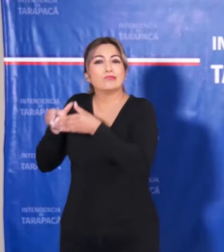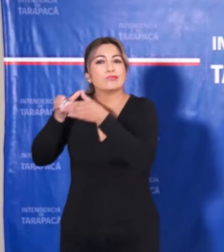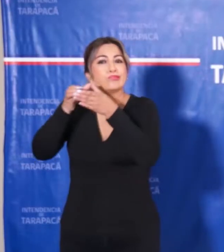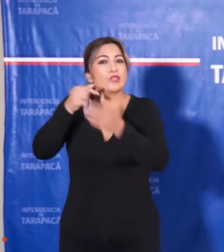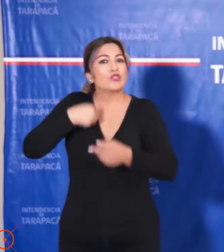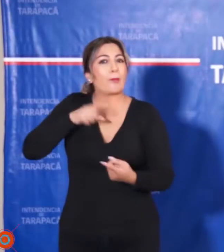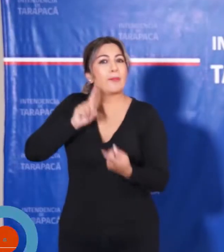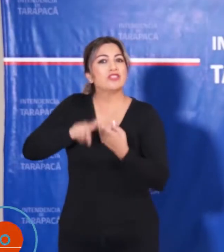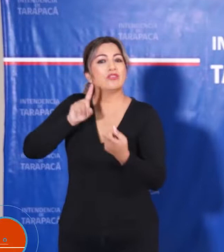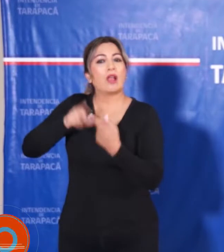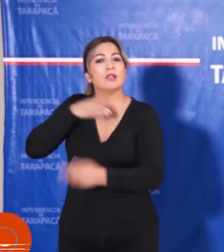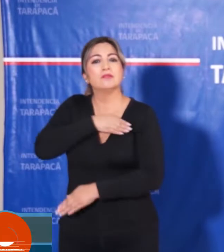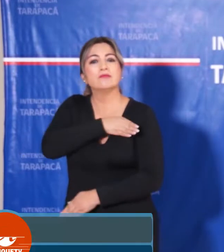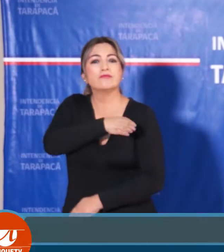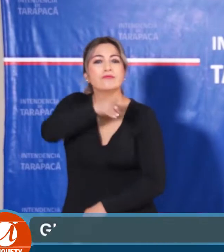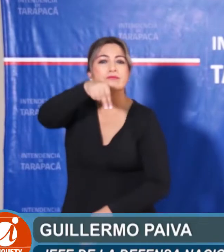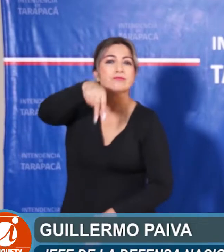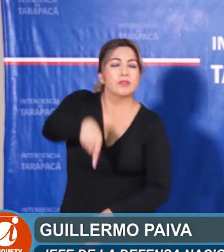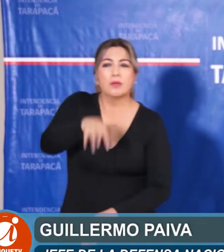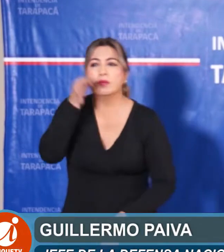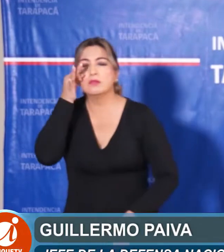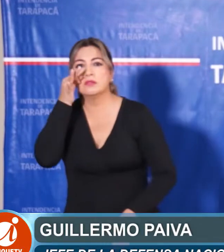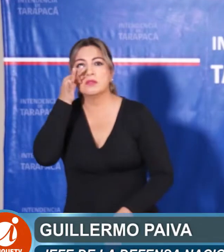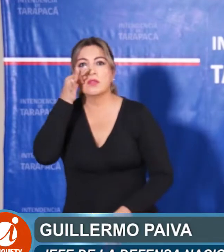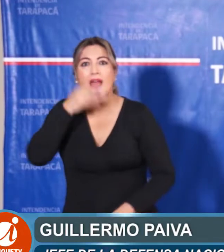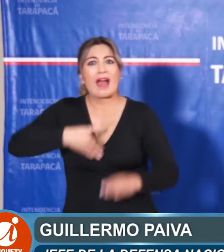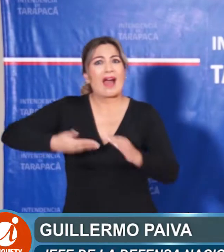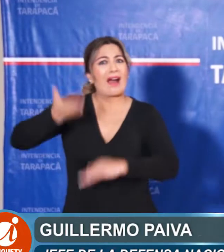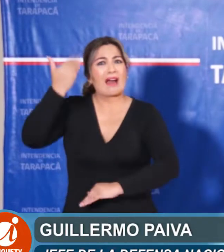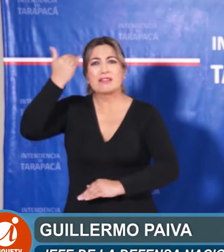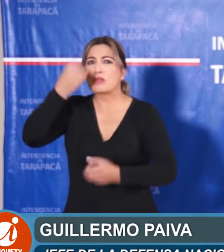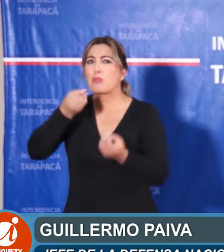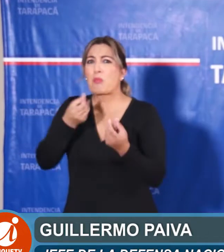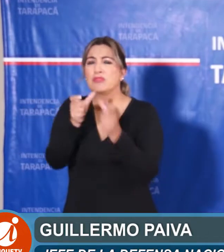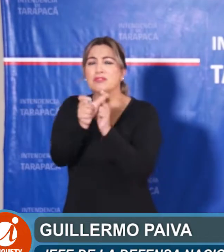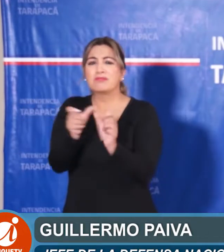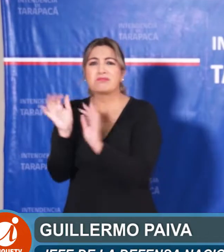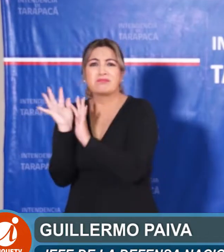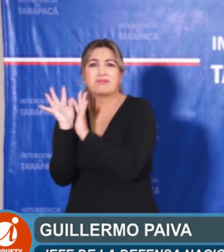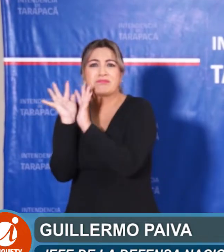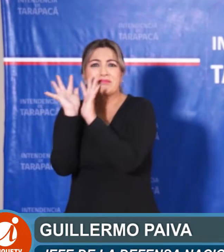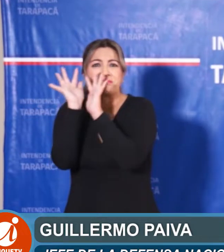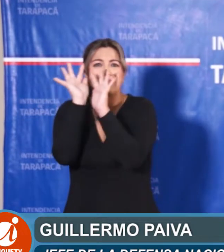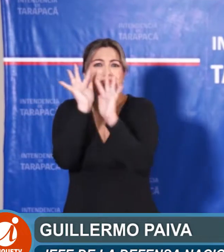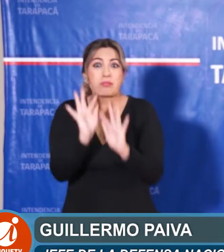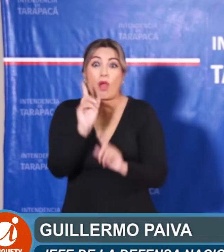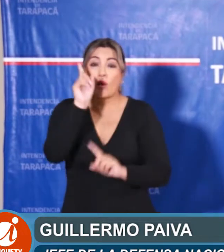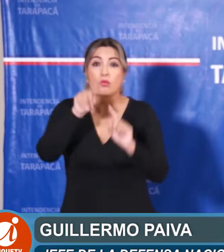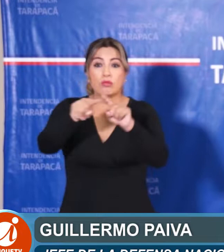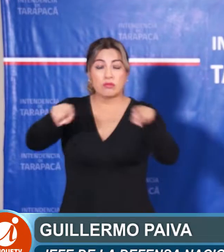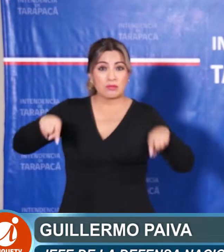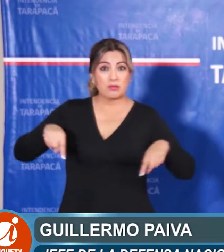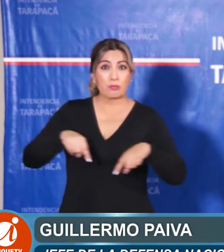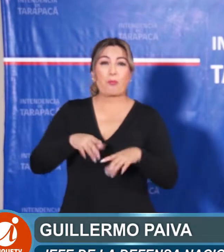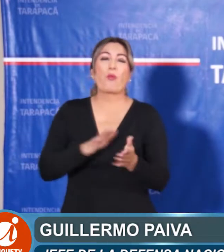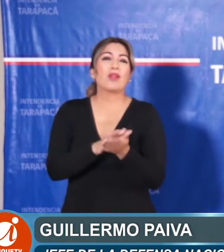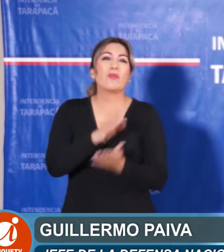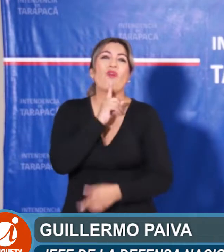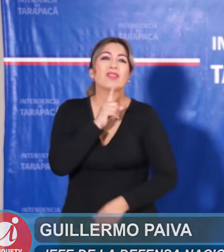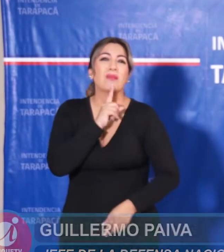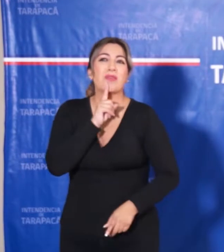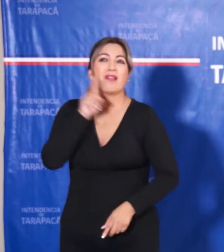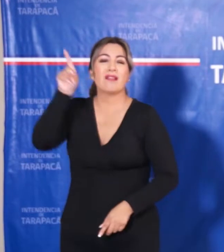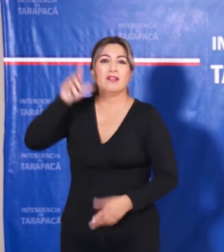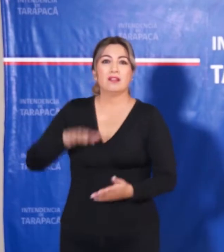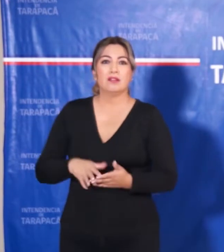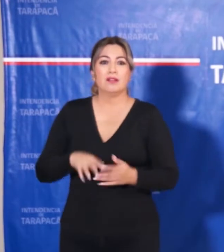Constaté personalmente que en lugares que eran demasiada afluencia de público y que incluso son de recintos cerrados, como son el Agro, la